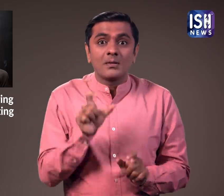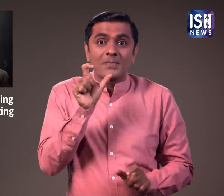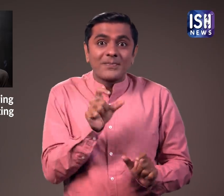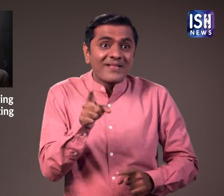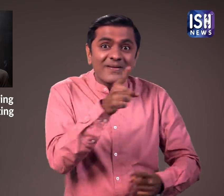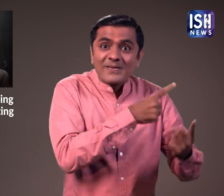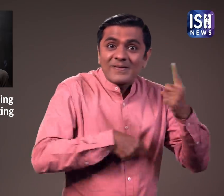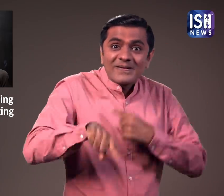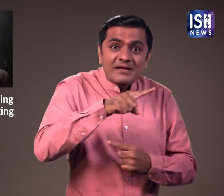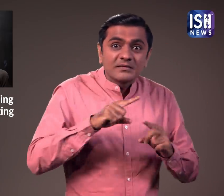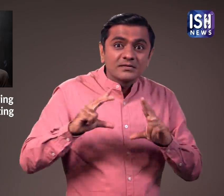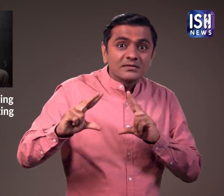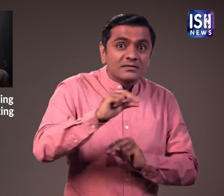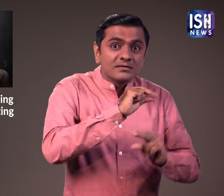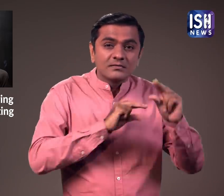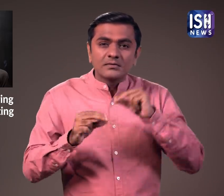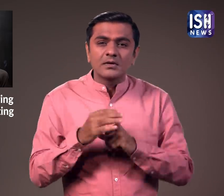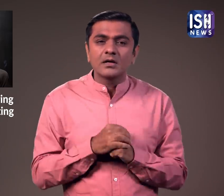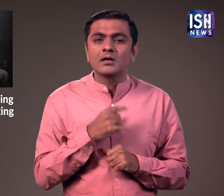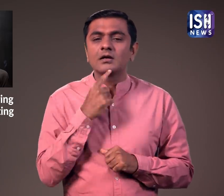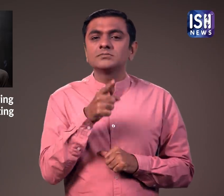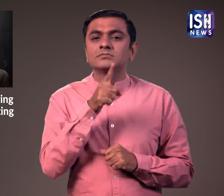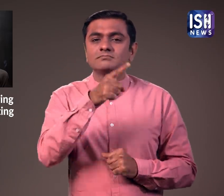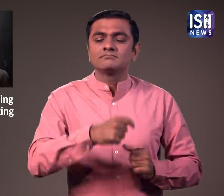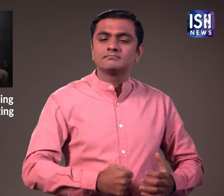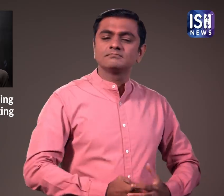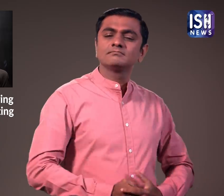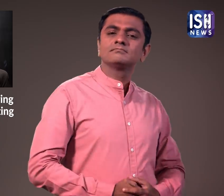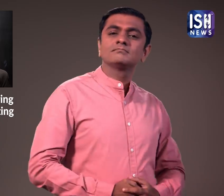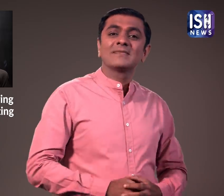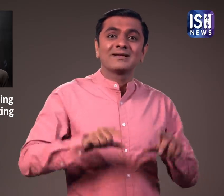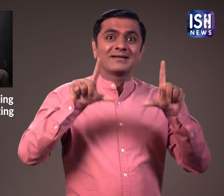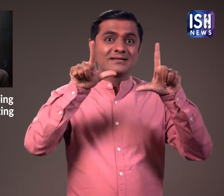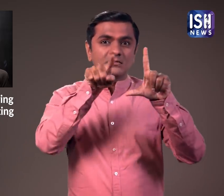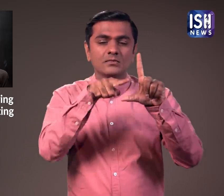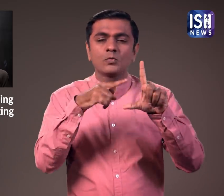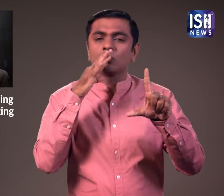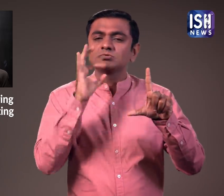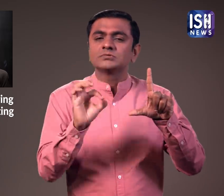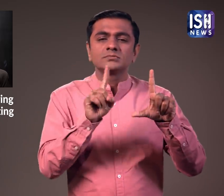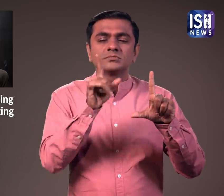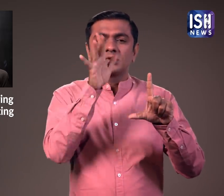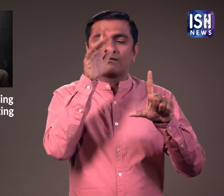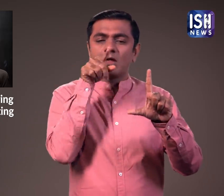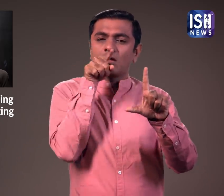कि कई विशेशग्यों का मानना है कि प्रदर्शन में जो पेंटिंग है वह एक उच्च गुनवत्ता वाली